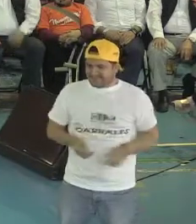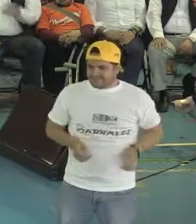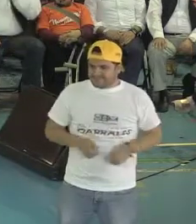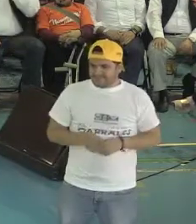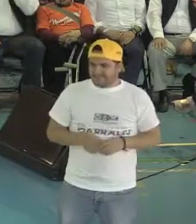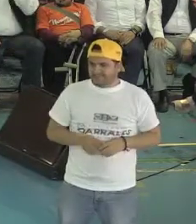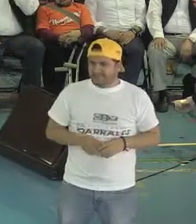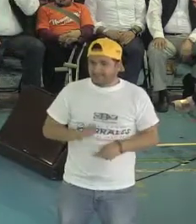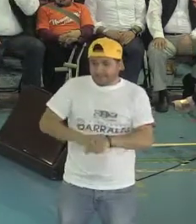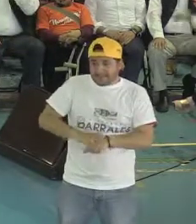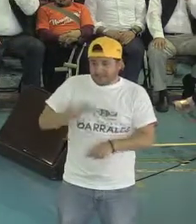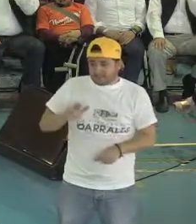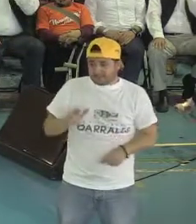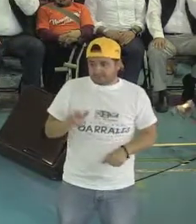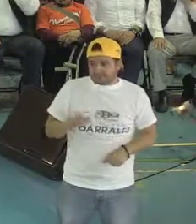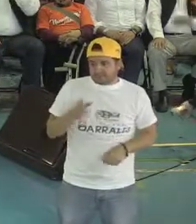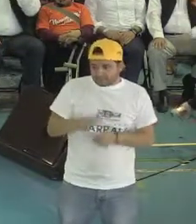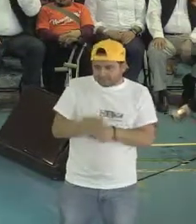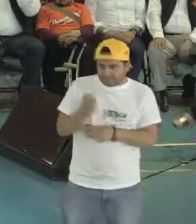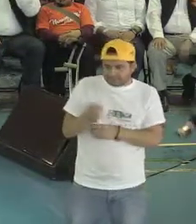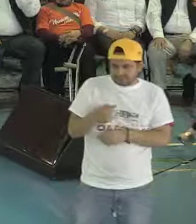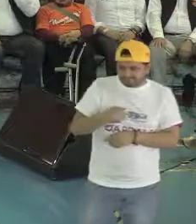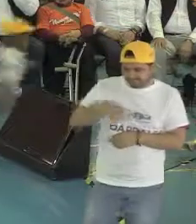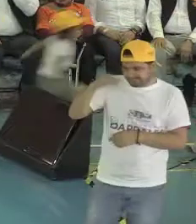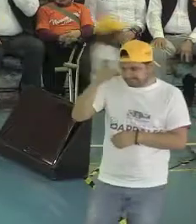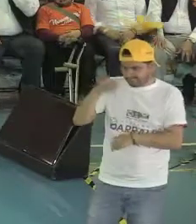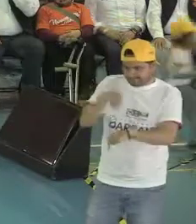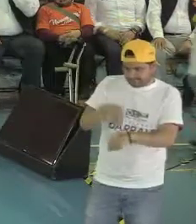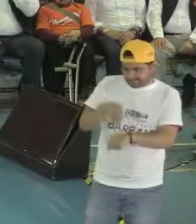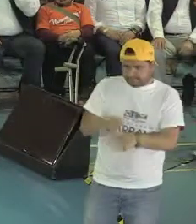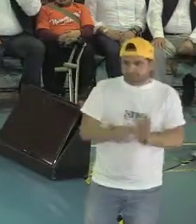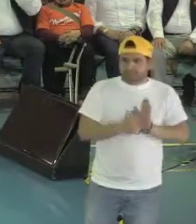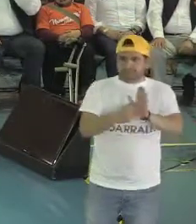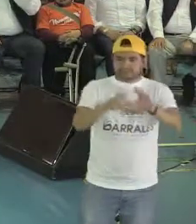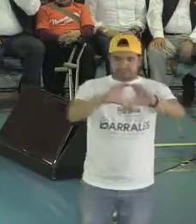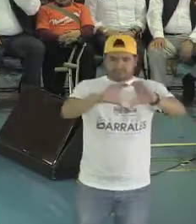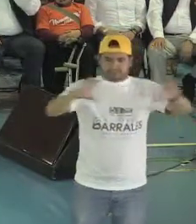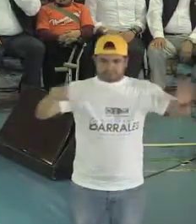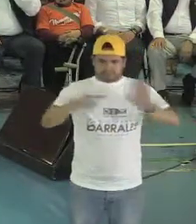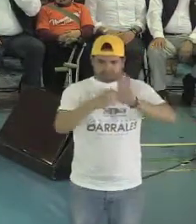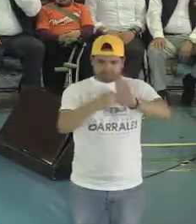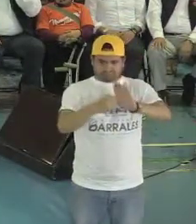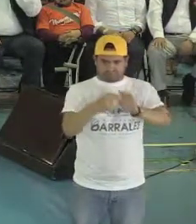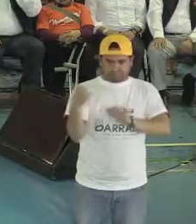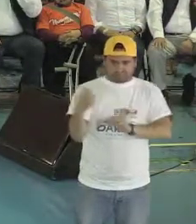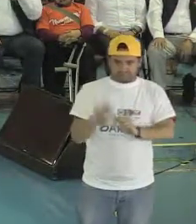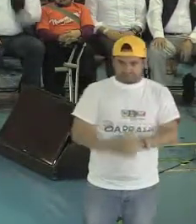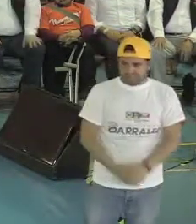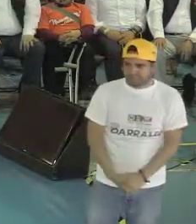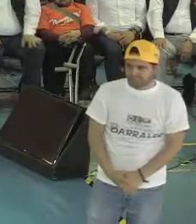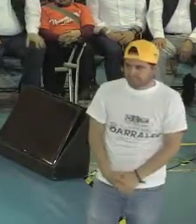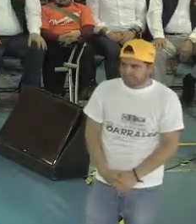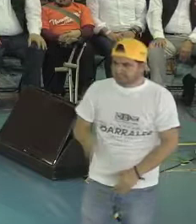mayor. Por eso, yo he estado planteando esta tarjeta que le hemos llamado para las jefas. Es